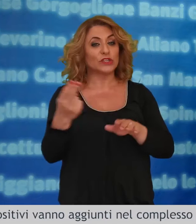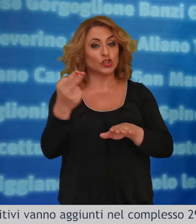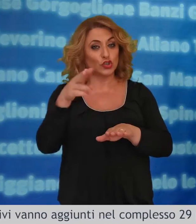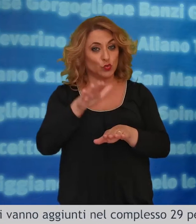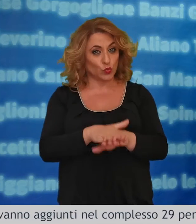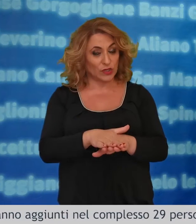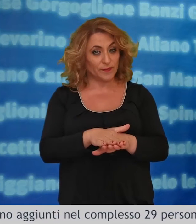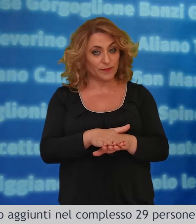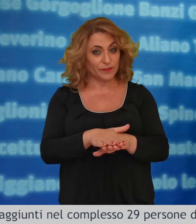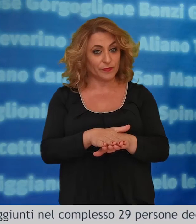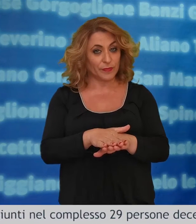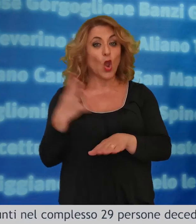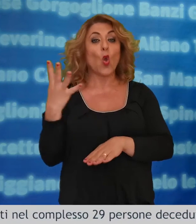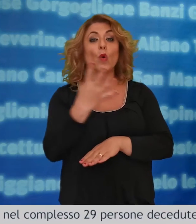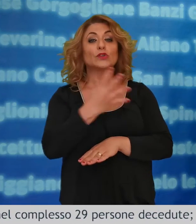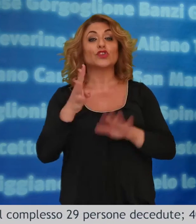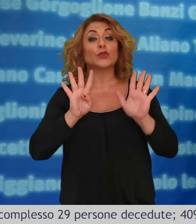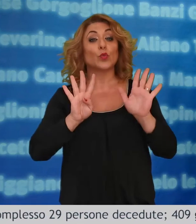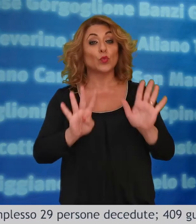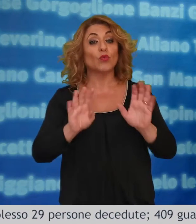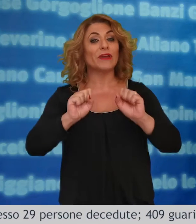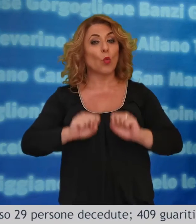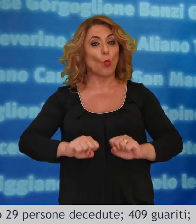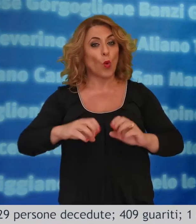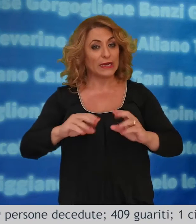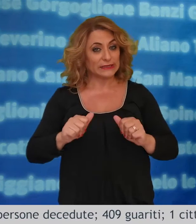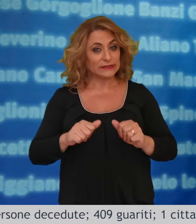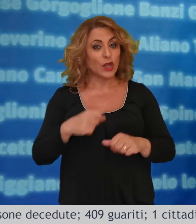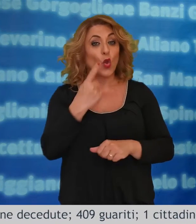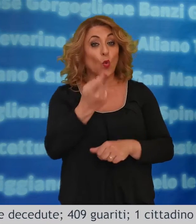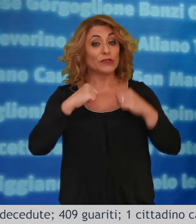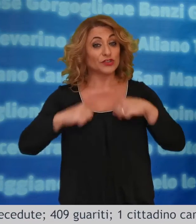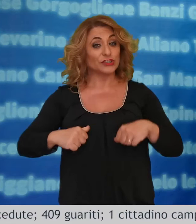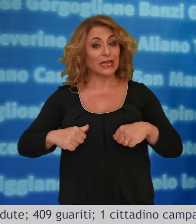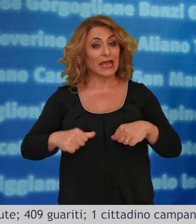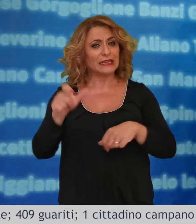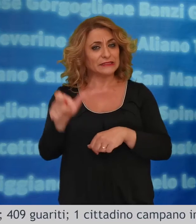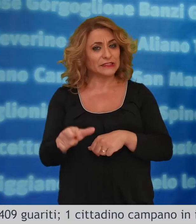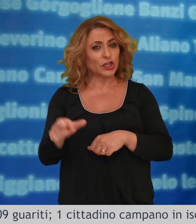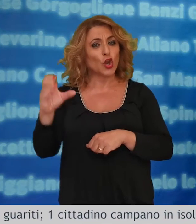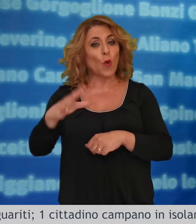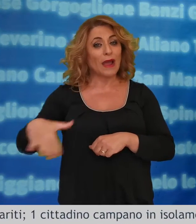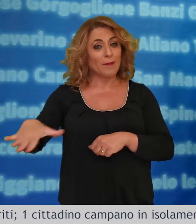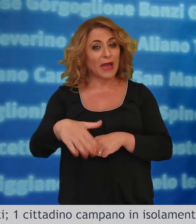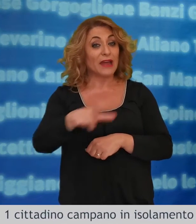409 guariti un cittadino campano in isolamento a lavello